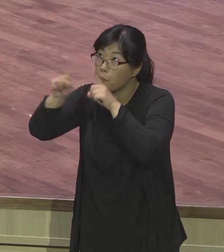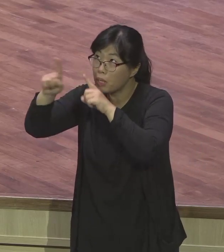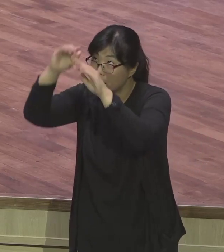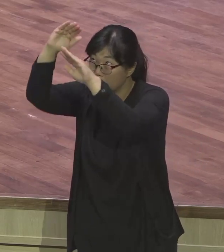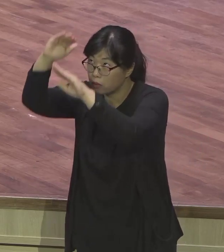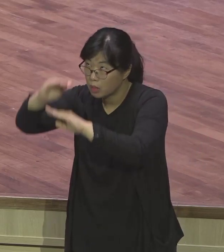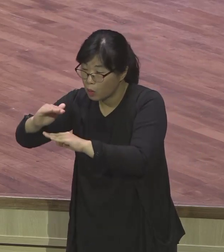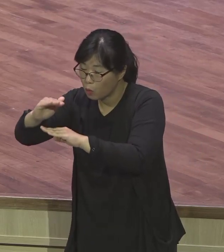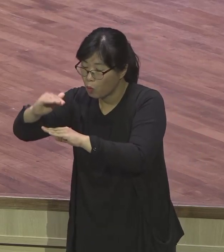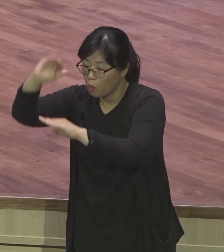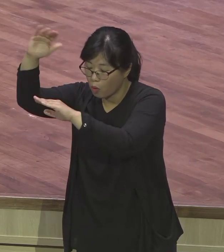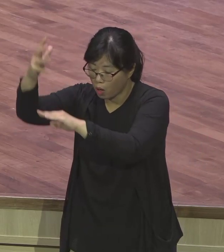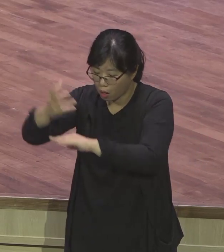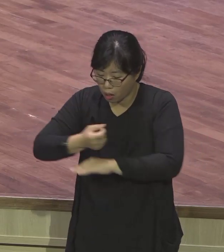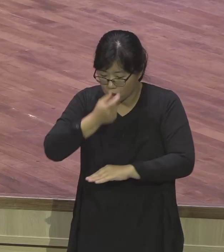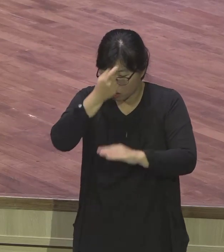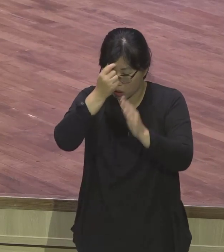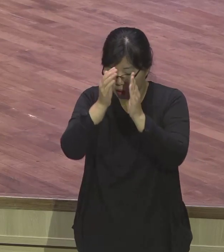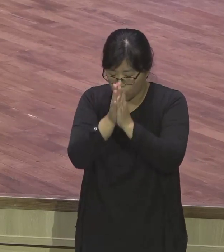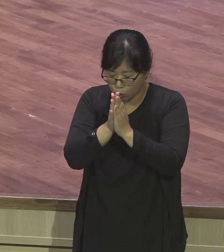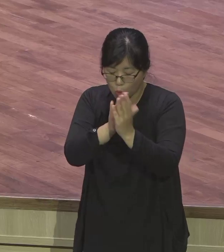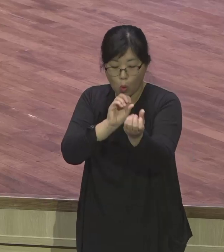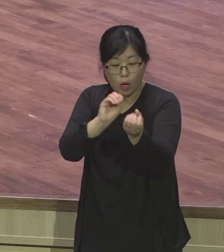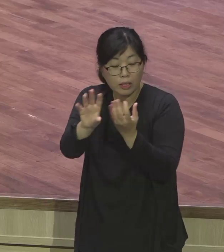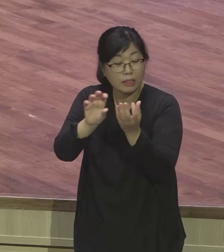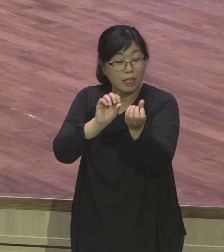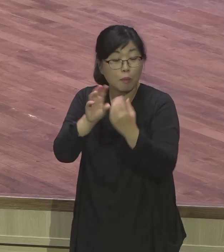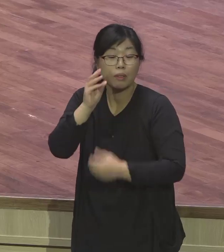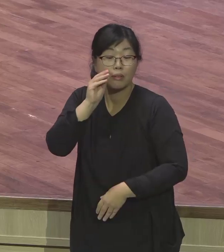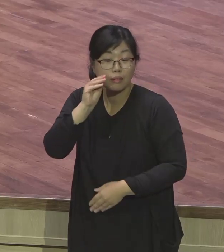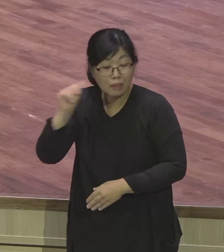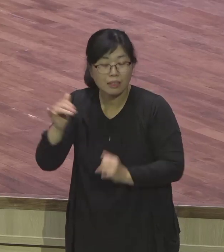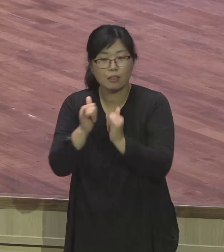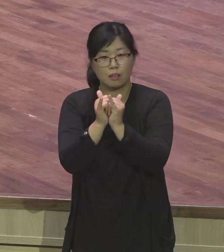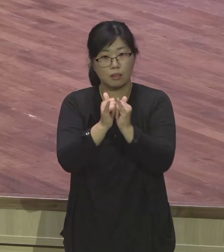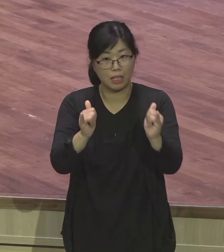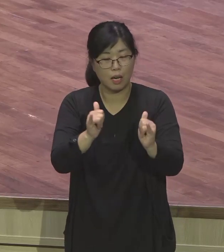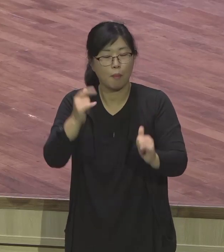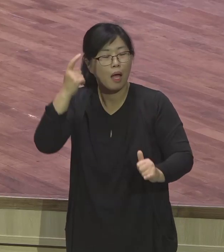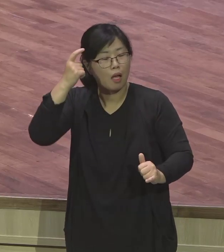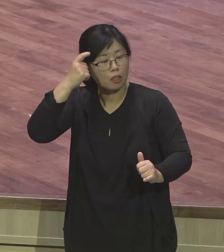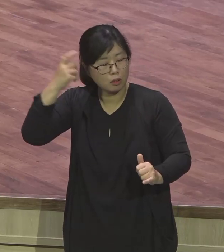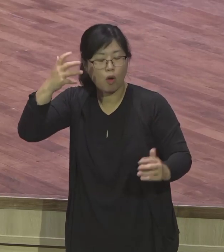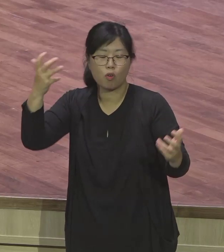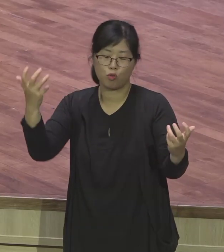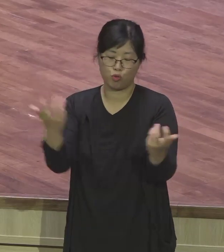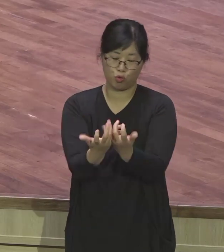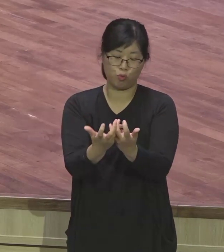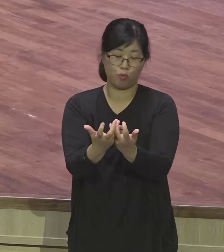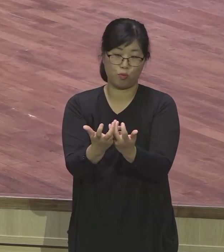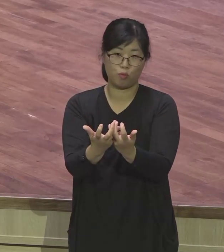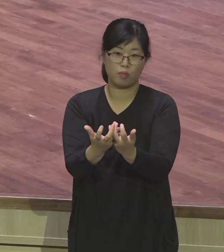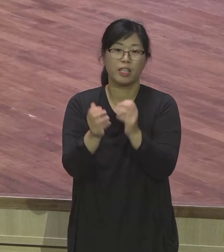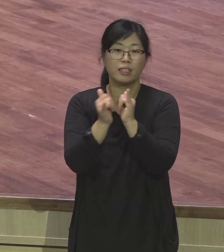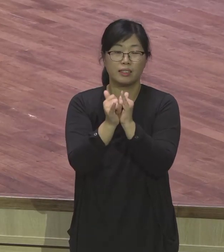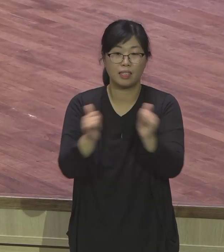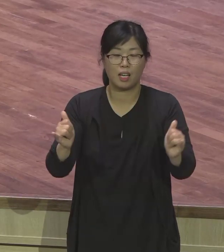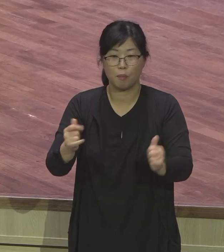하나님의 뜻대로 충만한 삶을 사는 사람 하나님의 말씀 충만한 말씀을 붙잡은 기도 기도 충만한 삶을